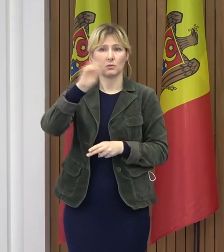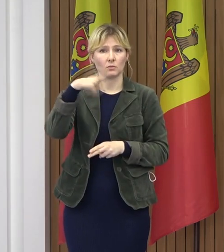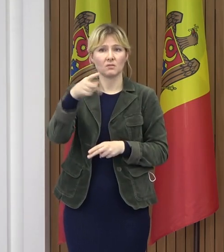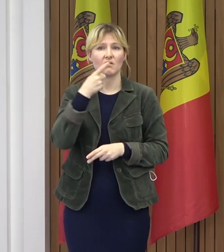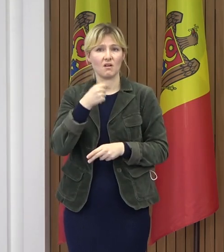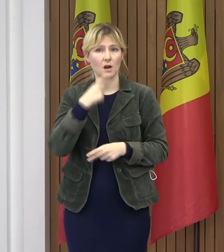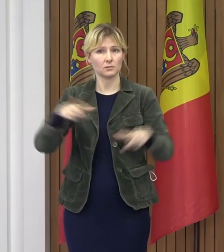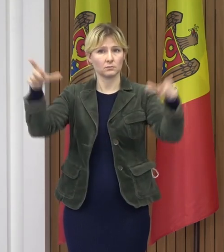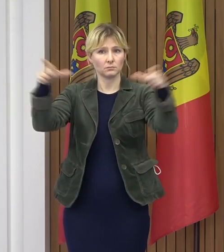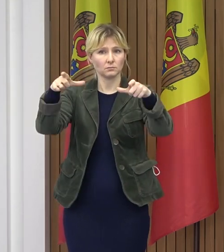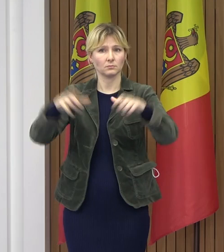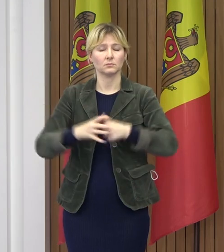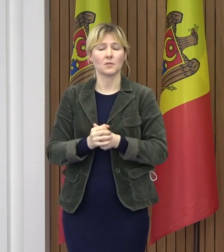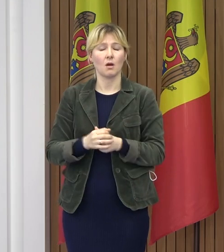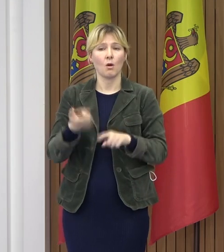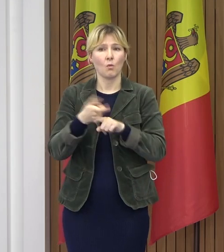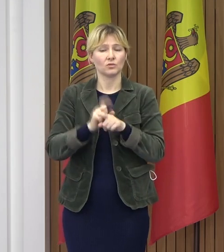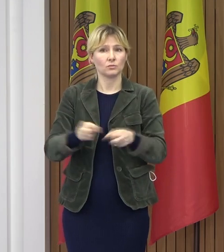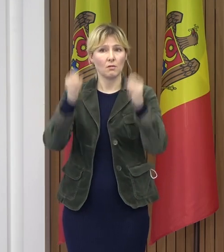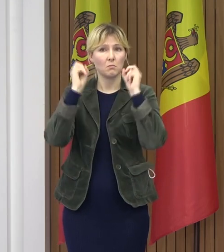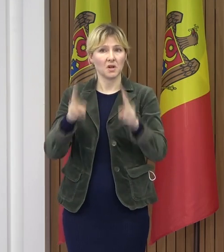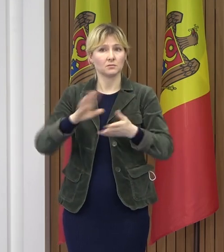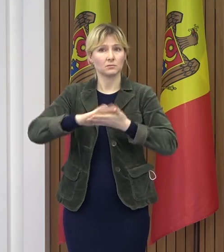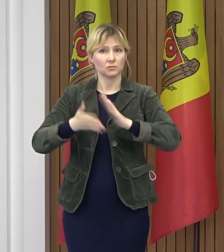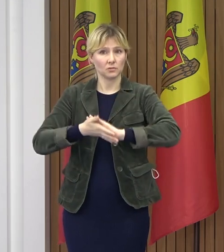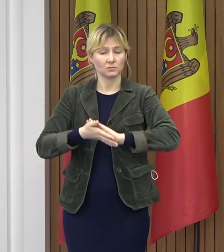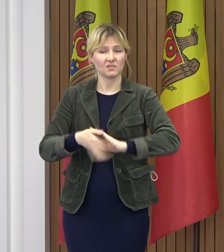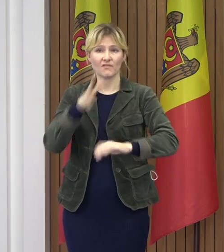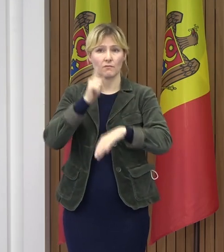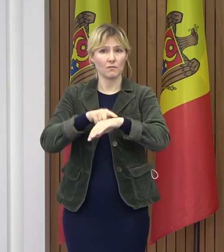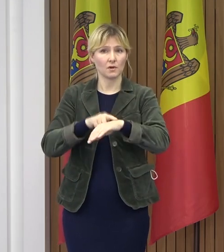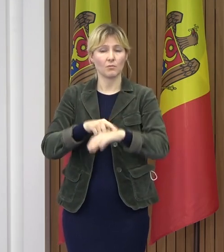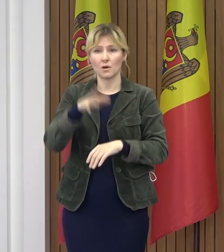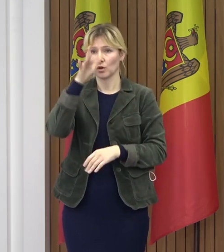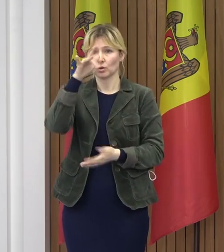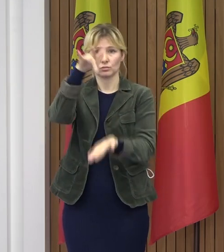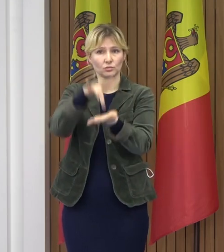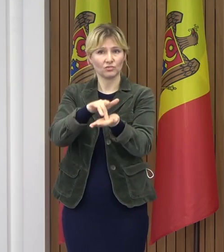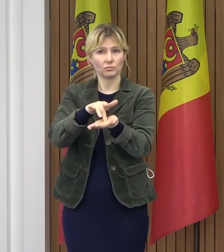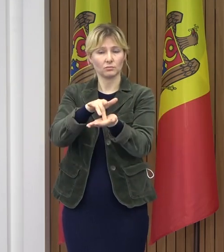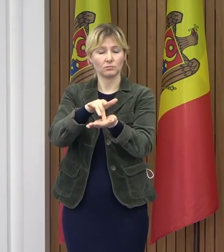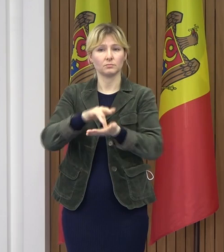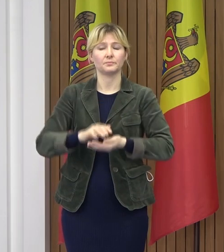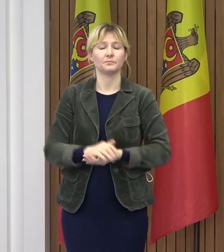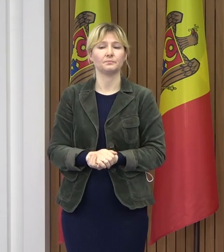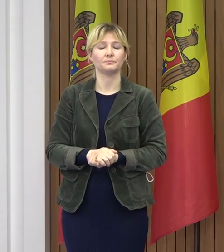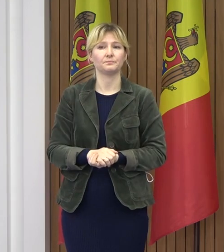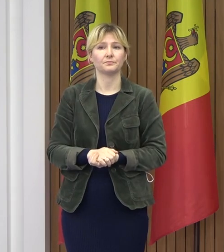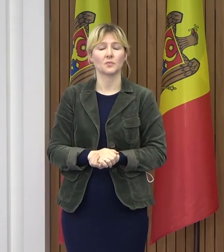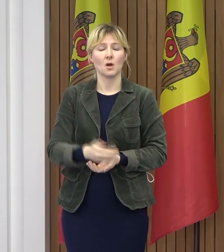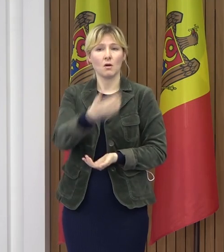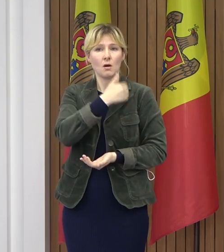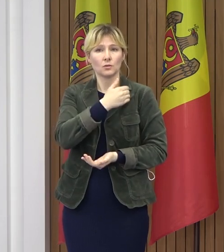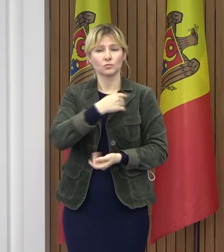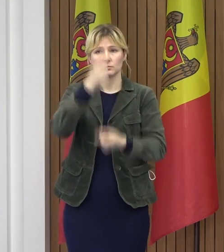Cea mai gravă situație se atestă la ora actuală în municipiu Chișinău. Atrag